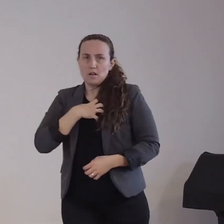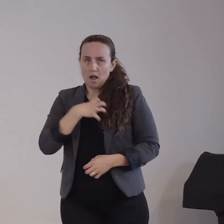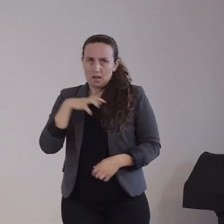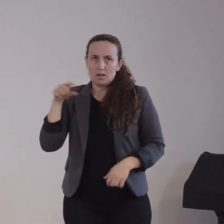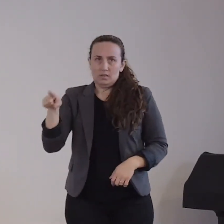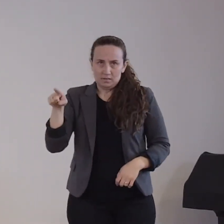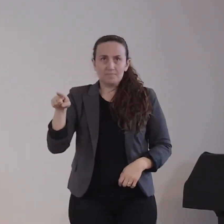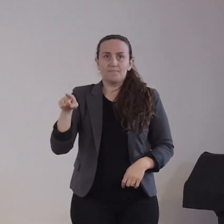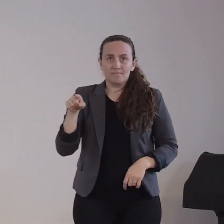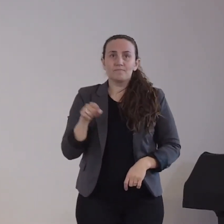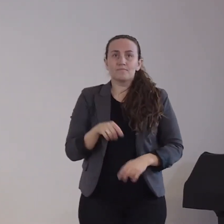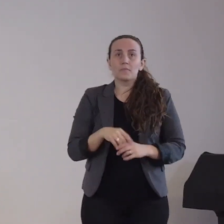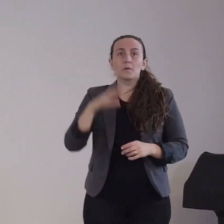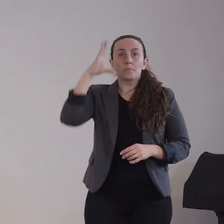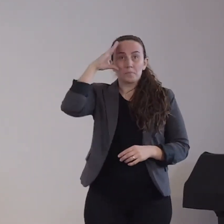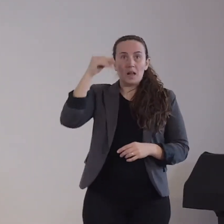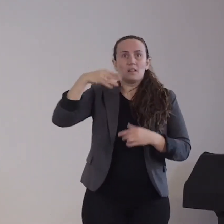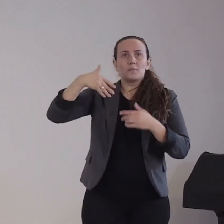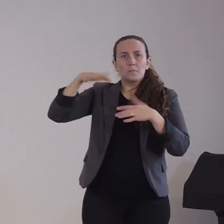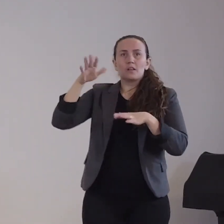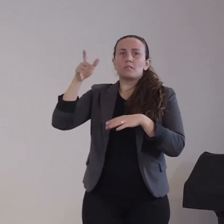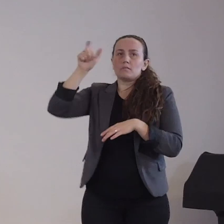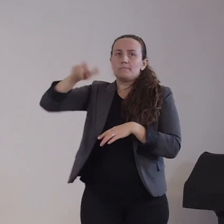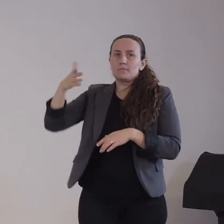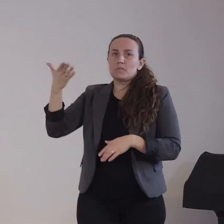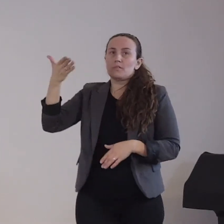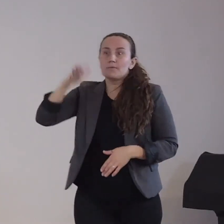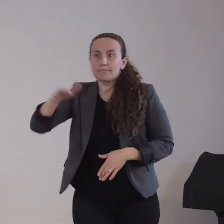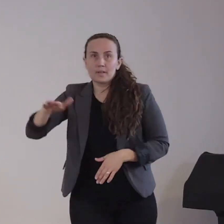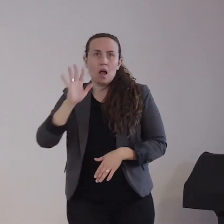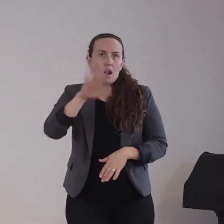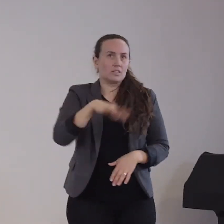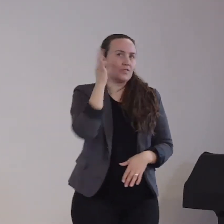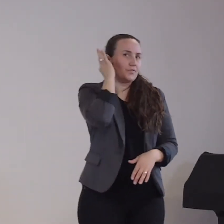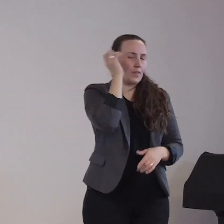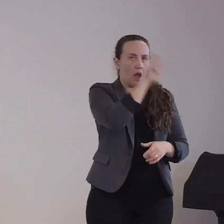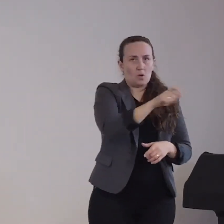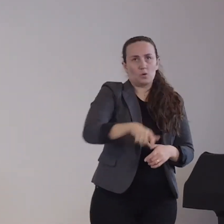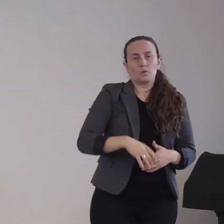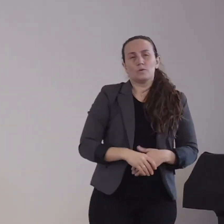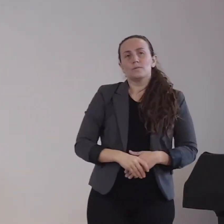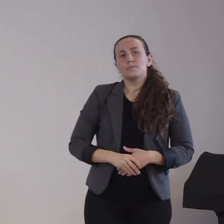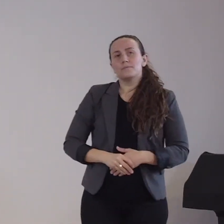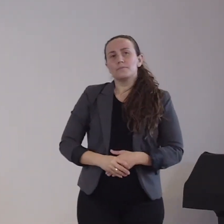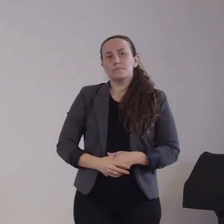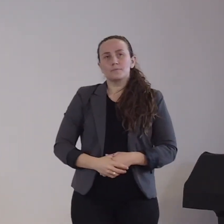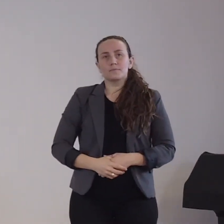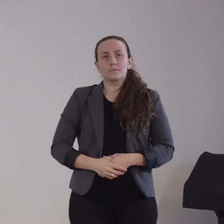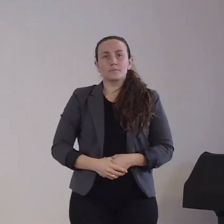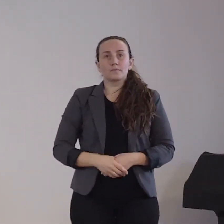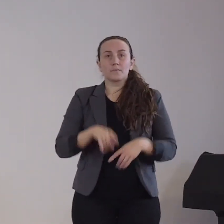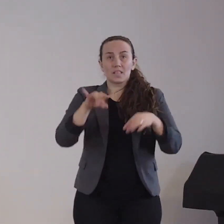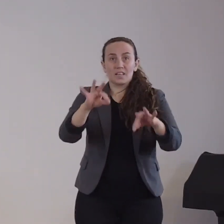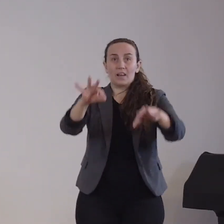Die häufigsten Symptome einer Infektion sind mit 40% des Husten,